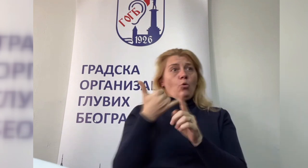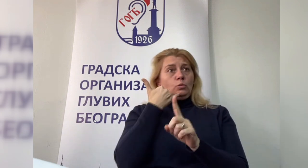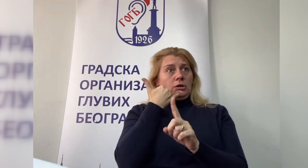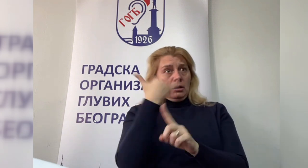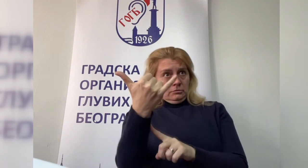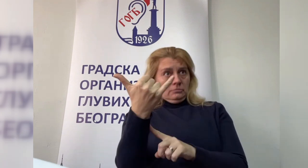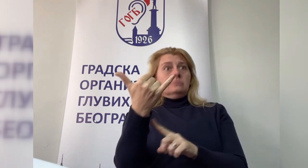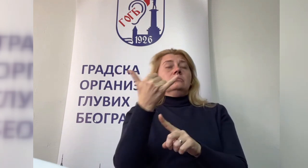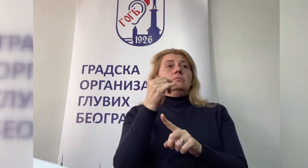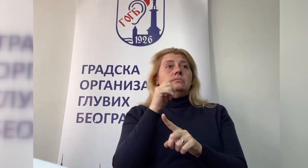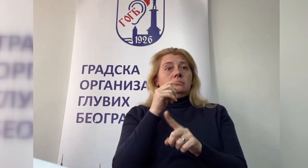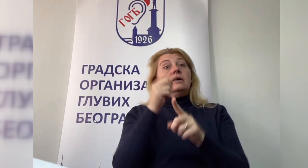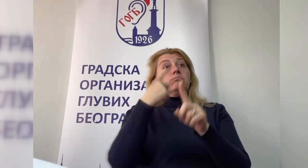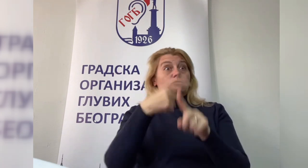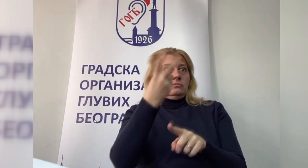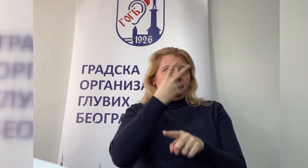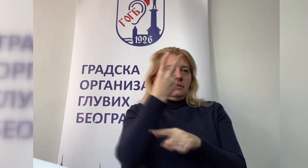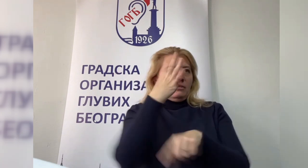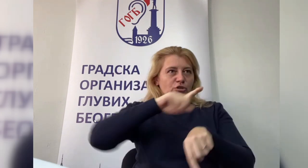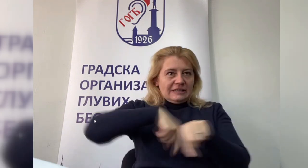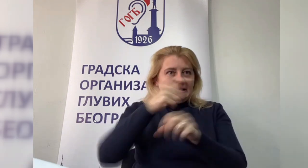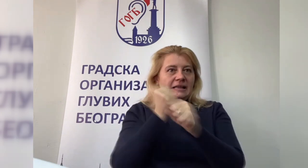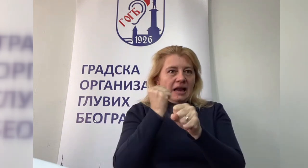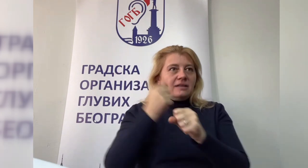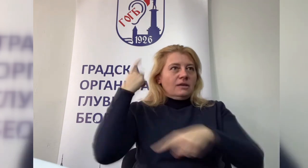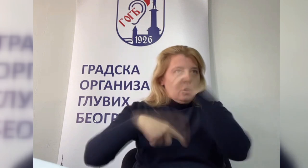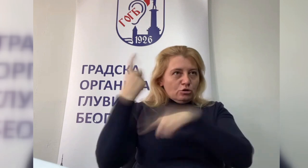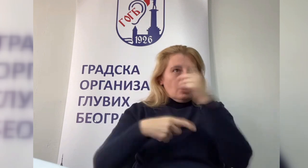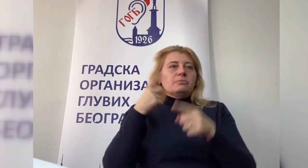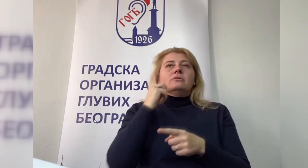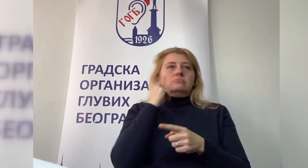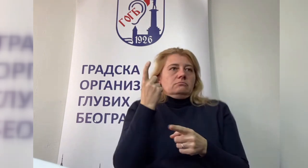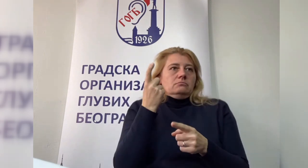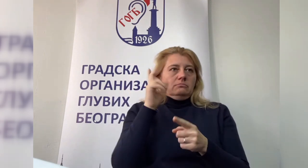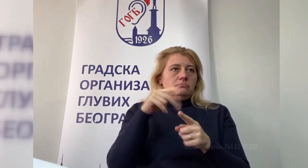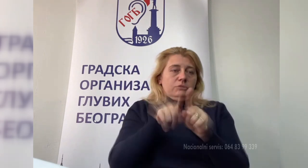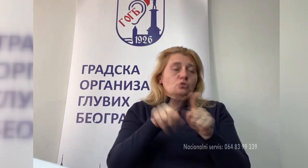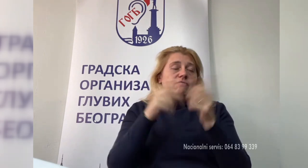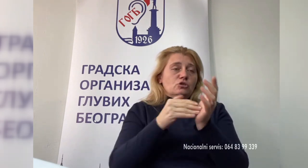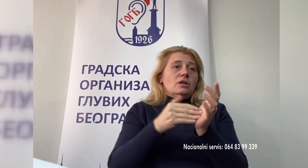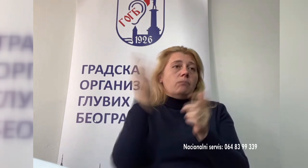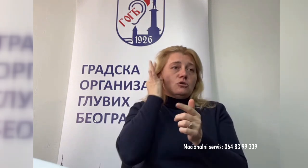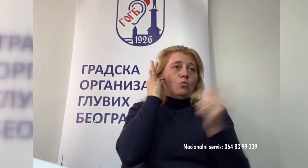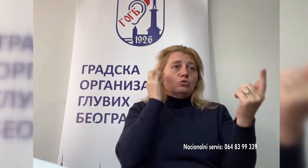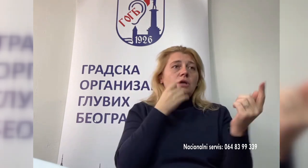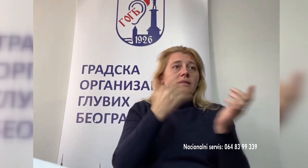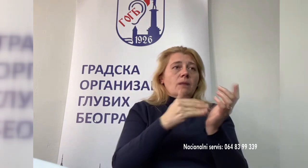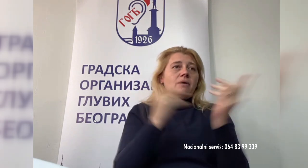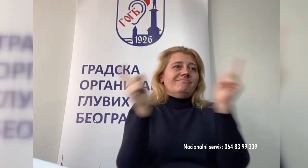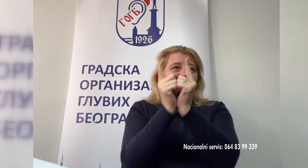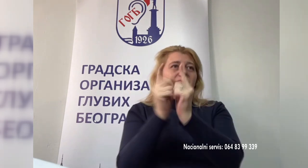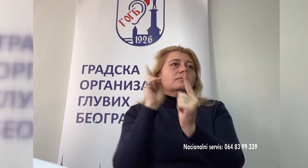veku, da koriste 24 sata. Ali ovaj Nacionalni prevodilački centar nije namenjen samo